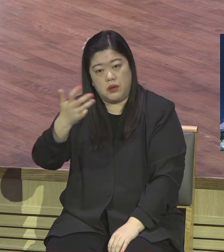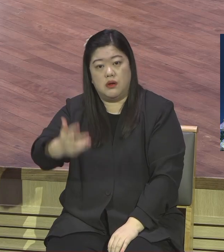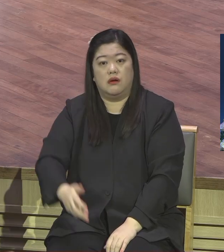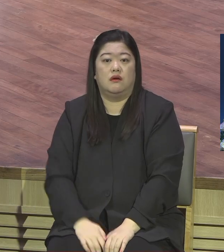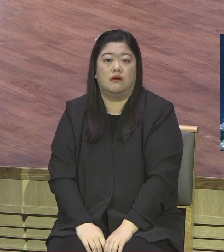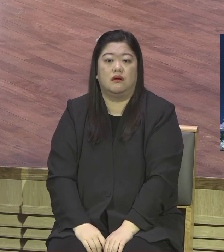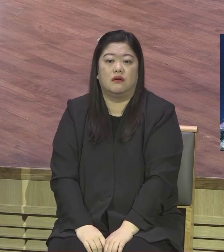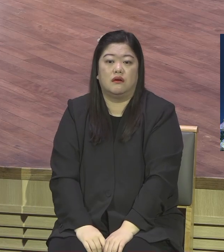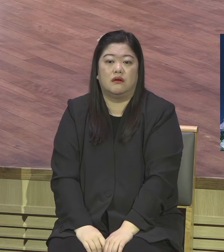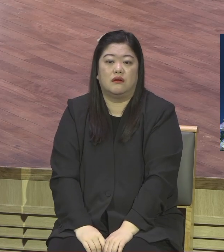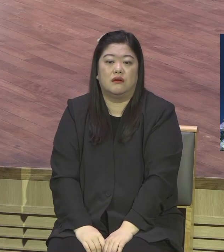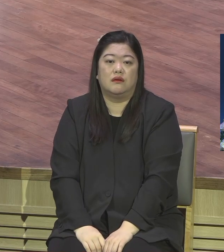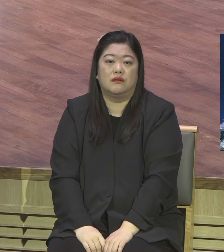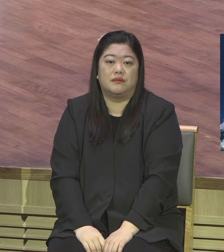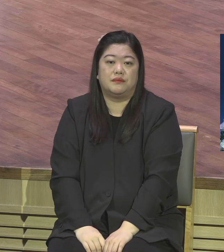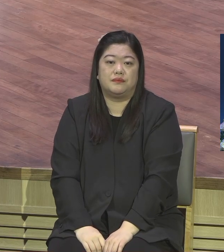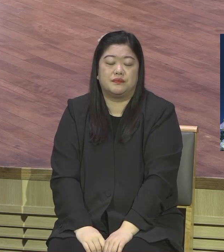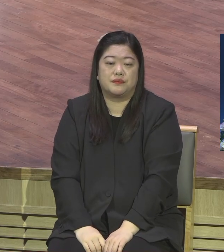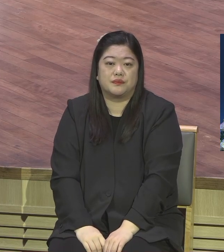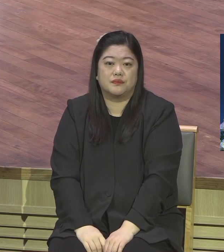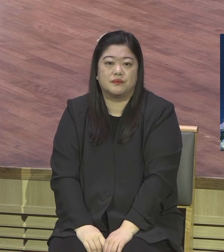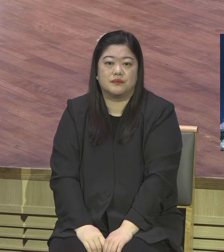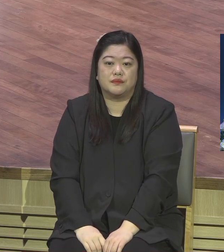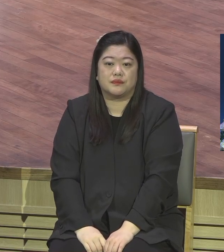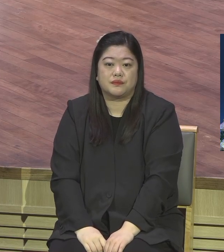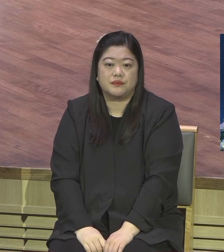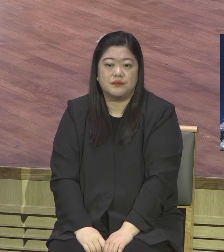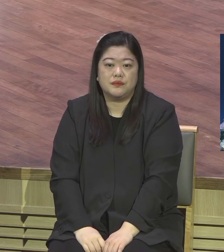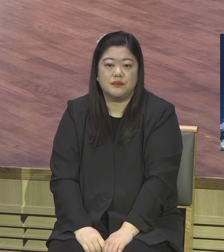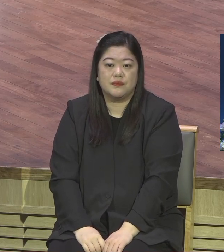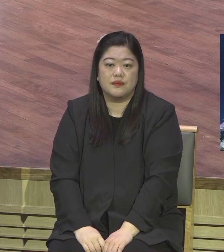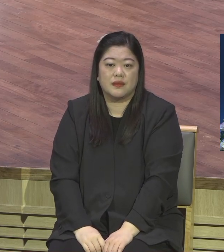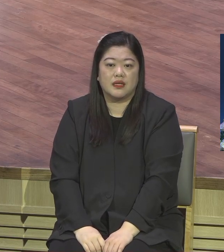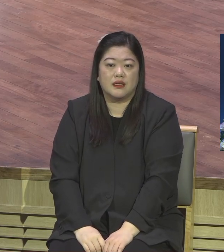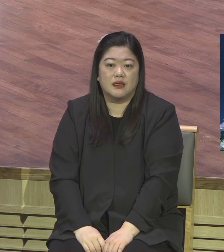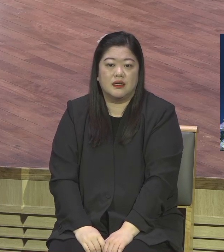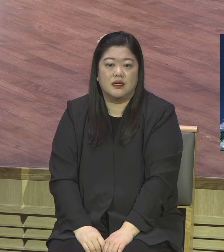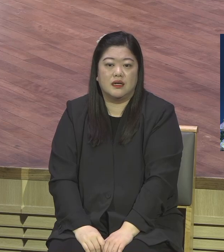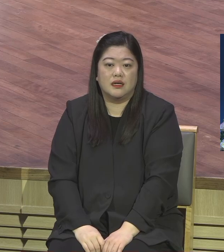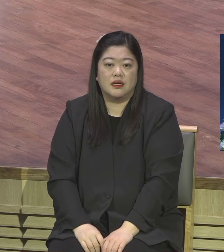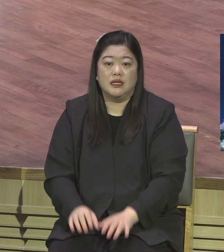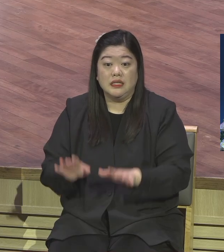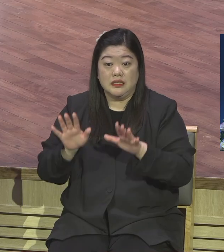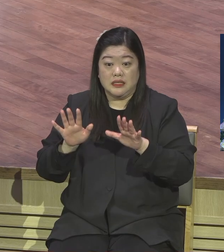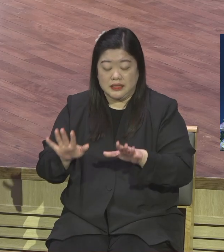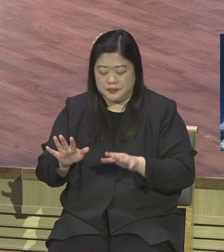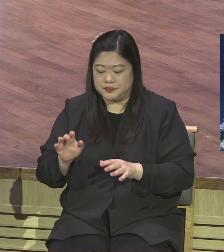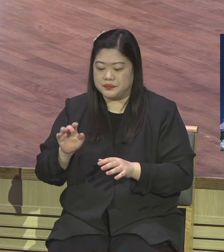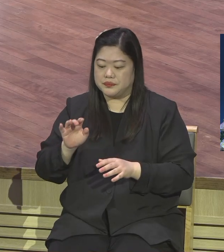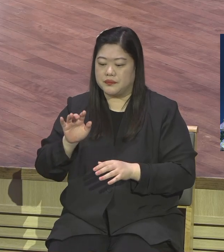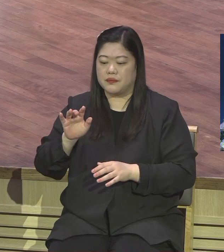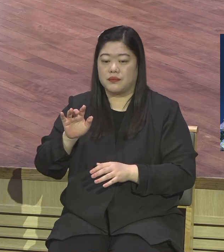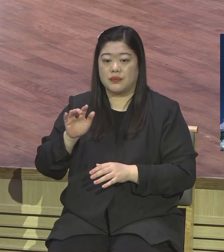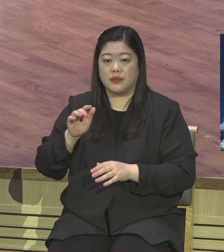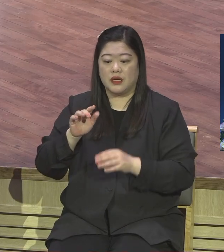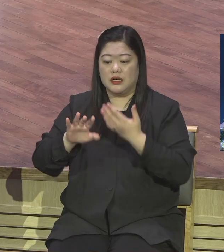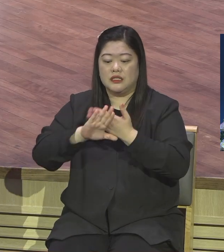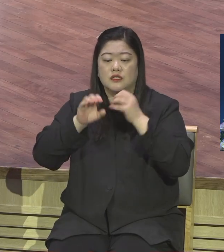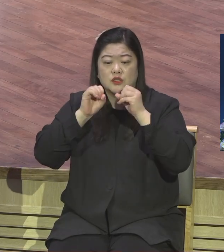다르방 온전히 들어온 건 알지만 그냥 보호하고 있는 차원에서 지금 마닐라 있는데 성교사들이 가서 아